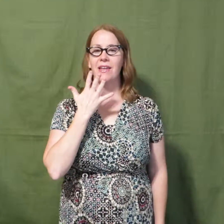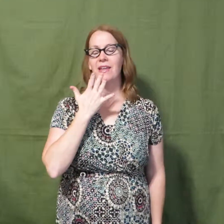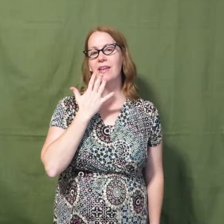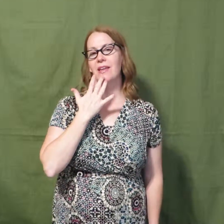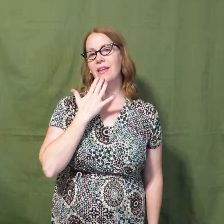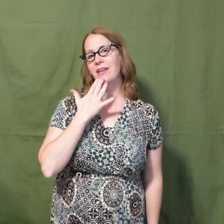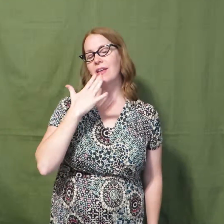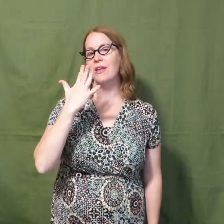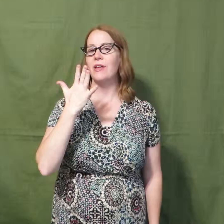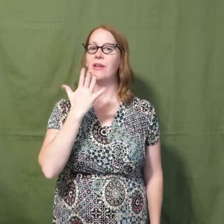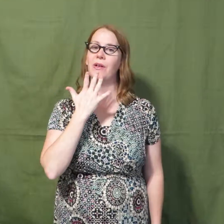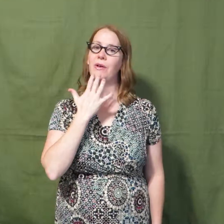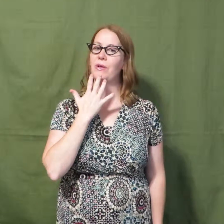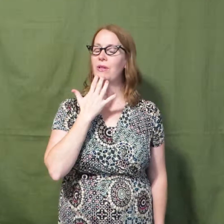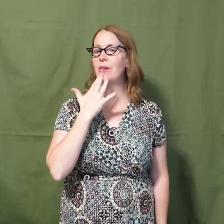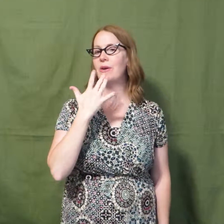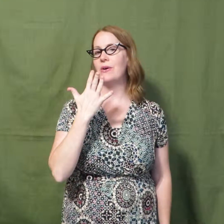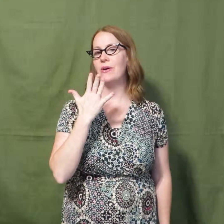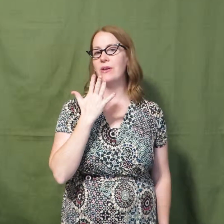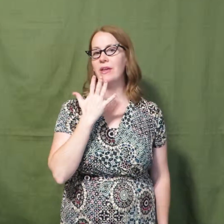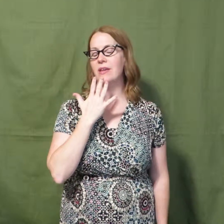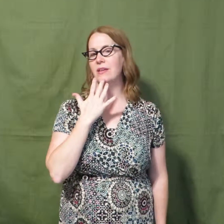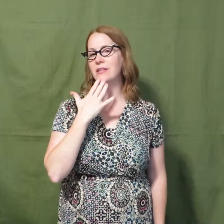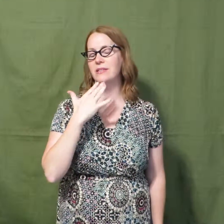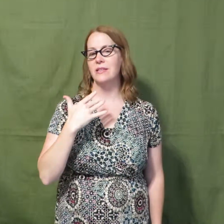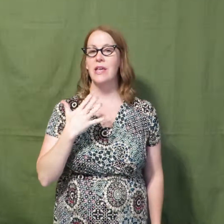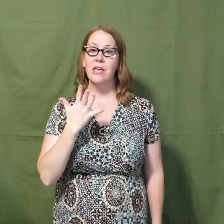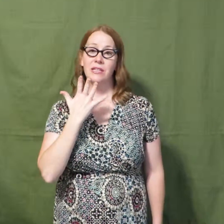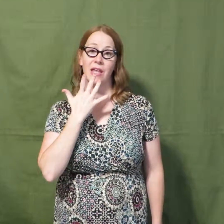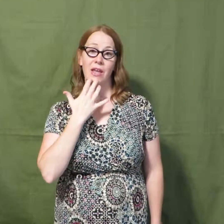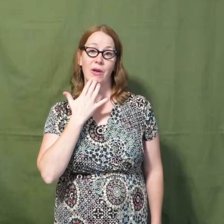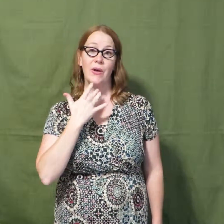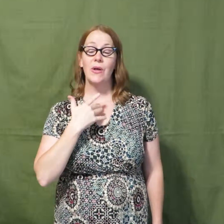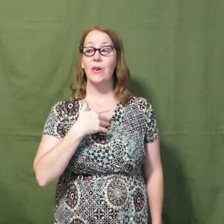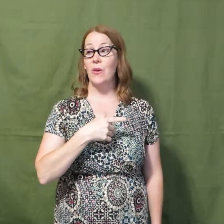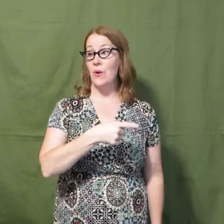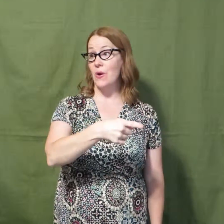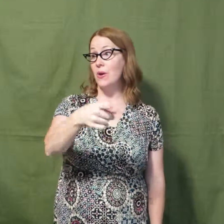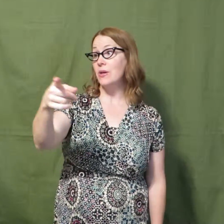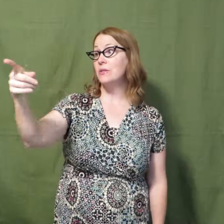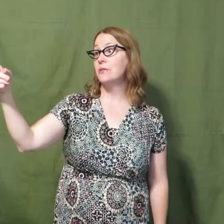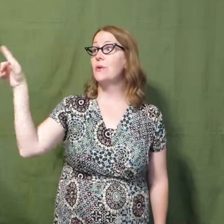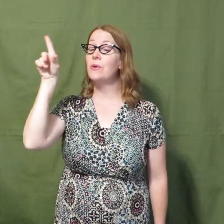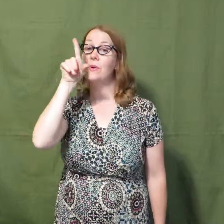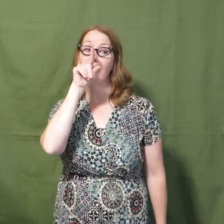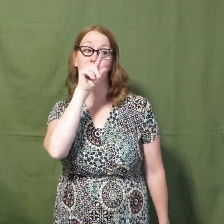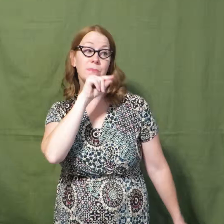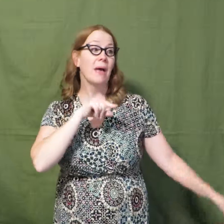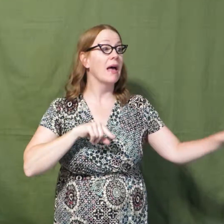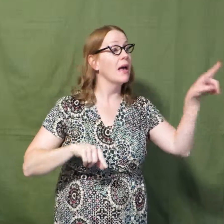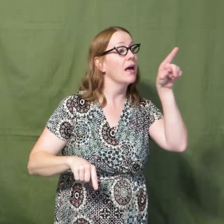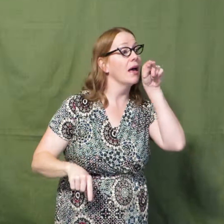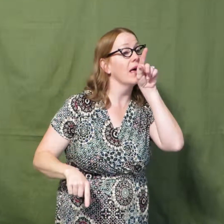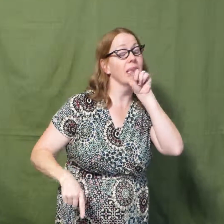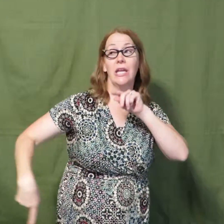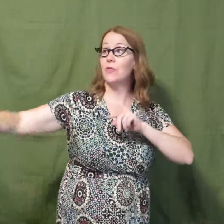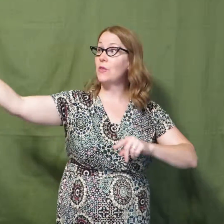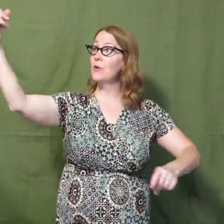De colores, de colores, son los pajaritos